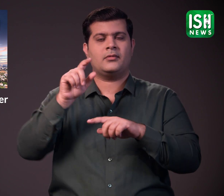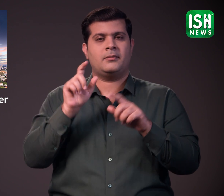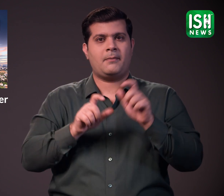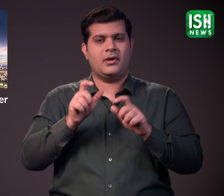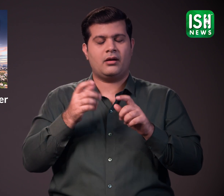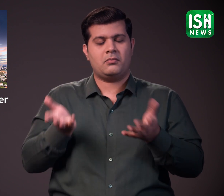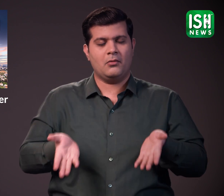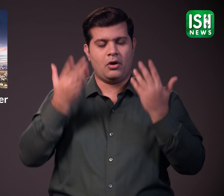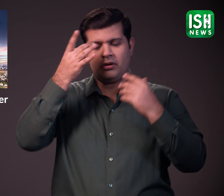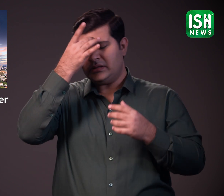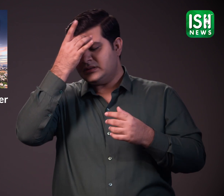और उडाने शुरू करना चाहती है